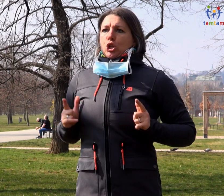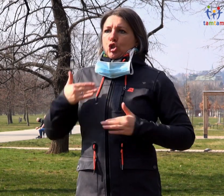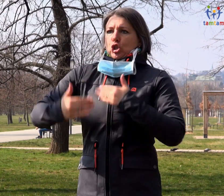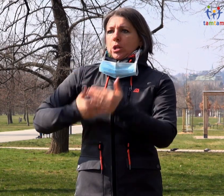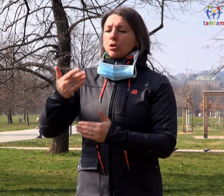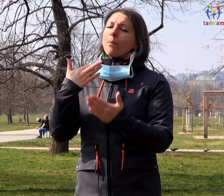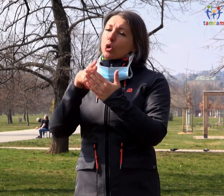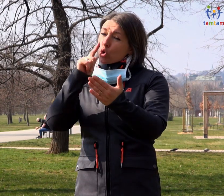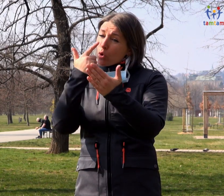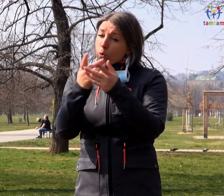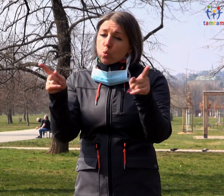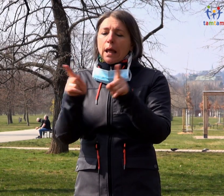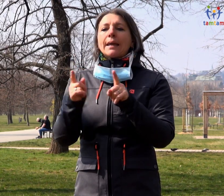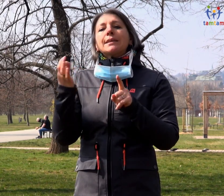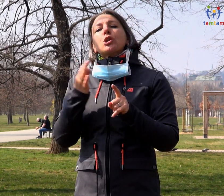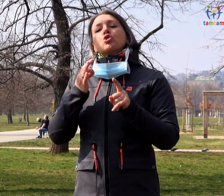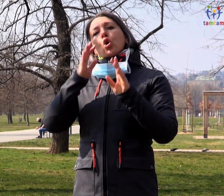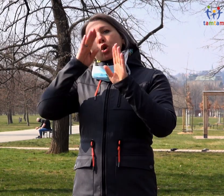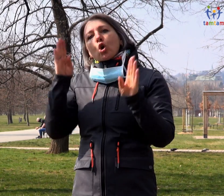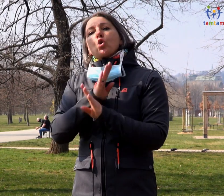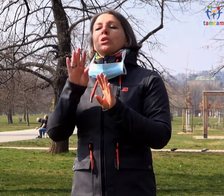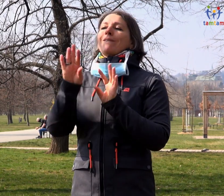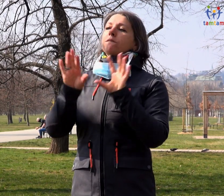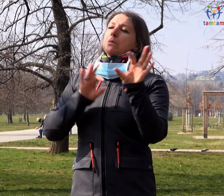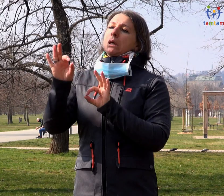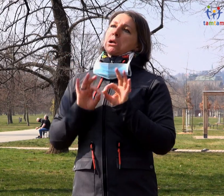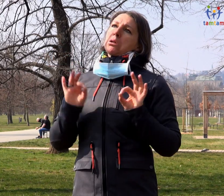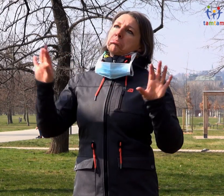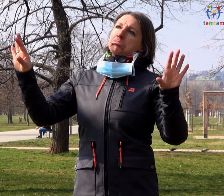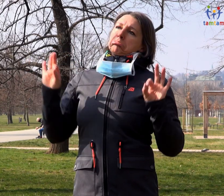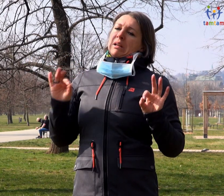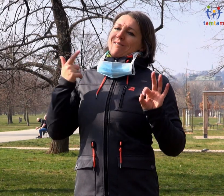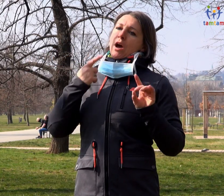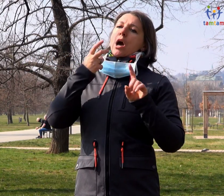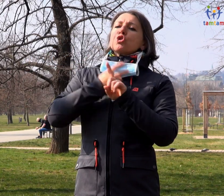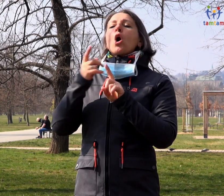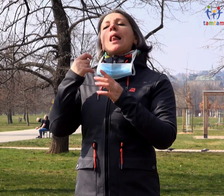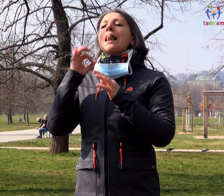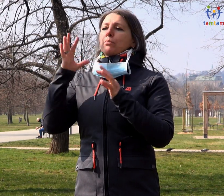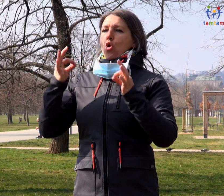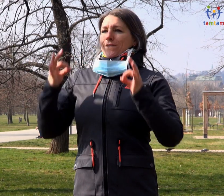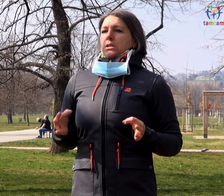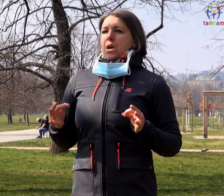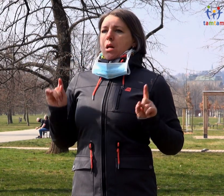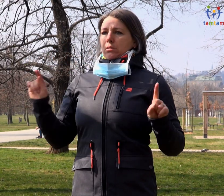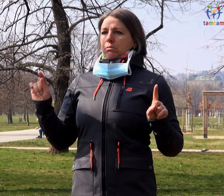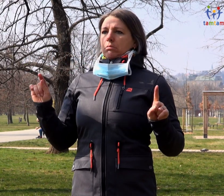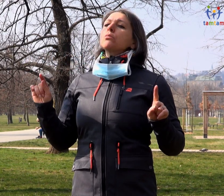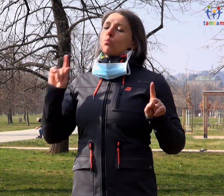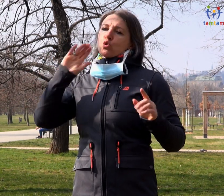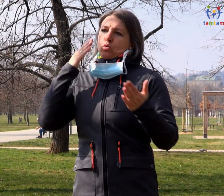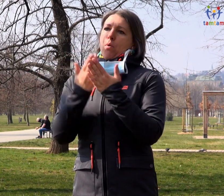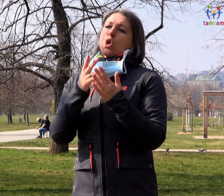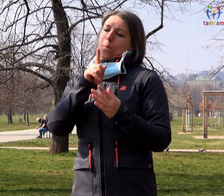doporučoval tenhle ten přístup zvolit. Vybírat si informace z oficiálních zdrojů. Ty jsou platné, na ty se